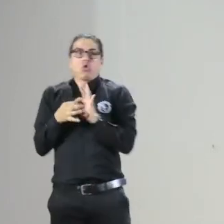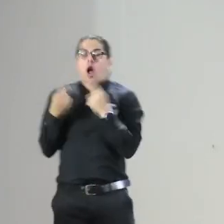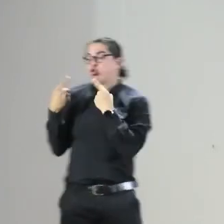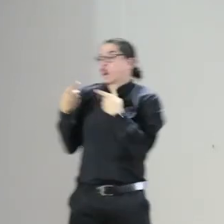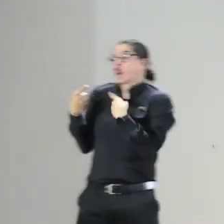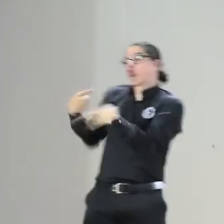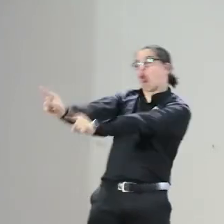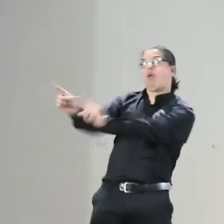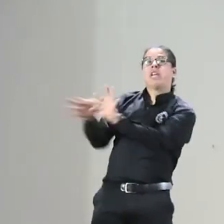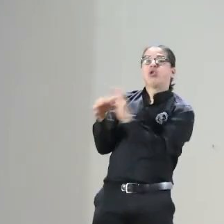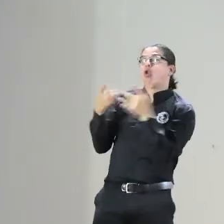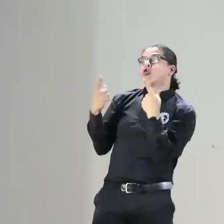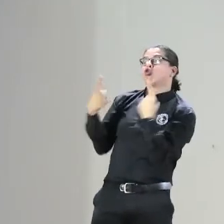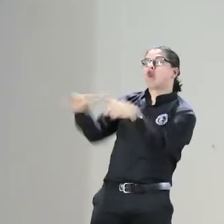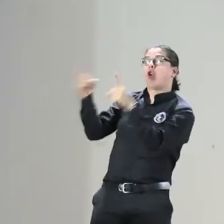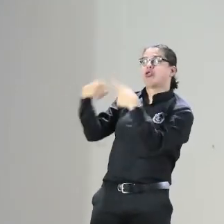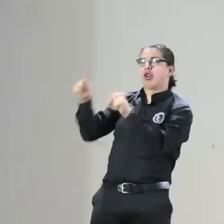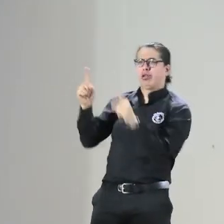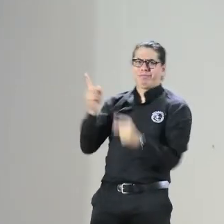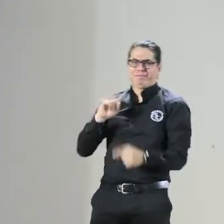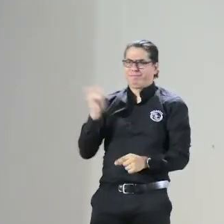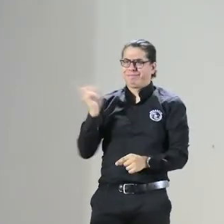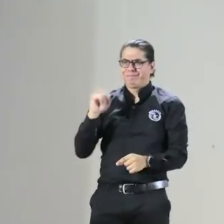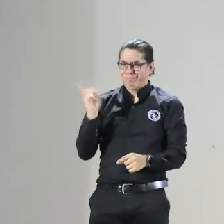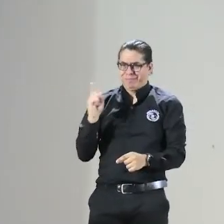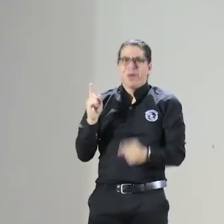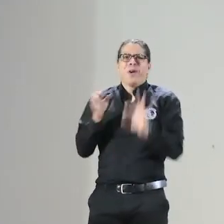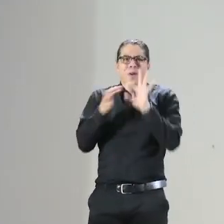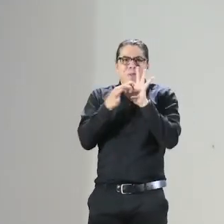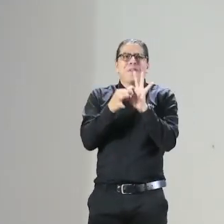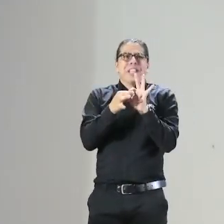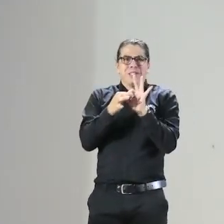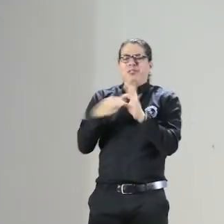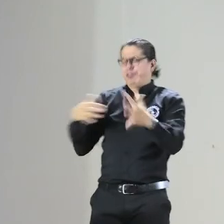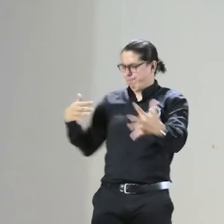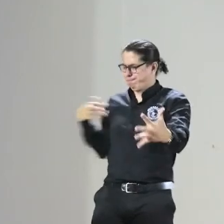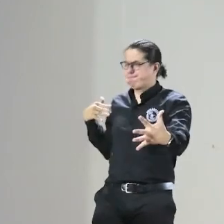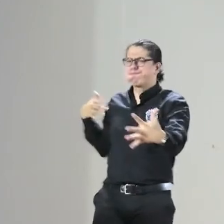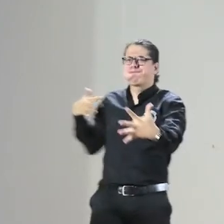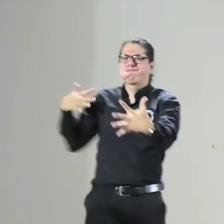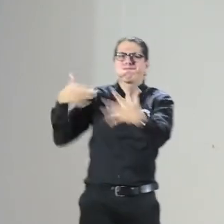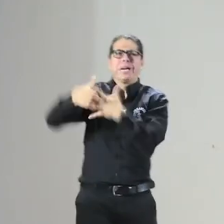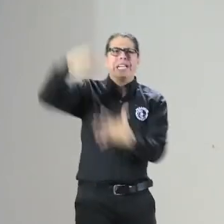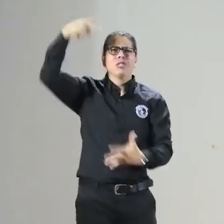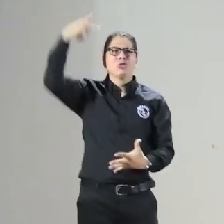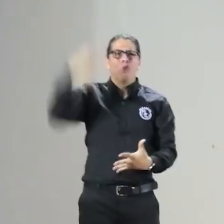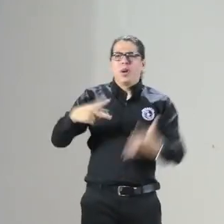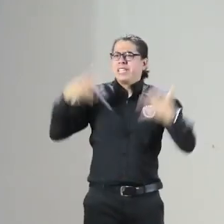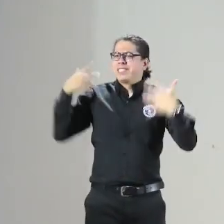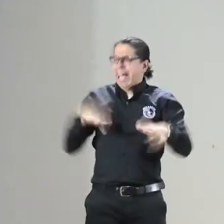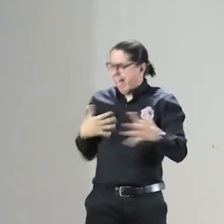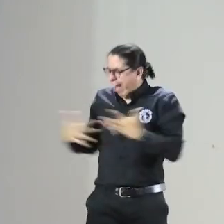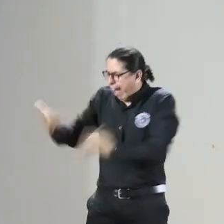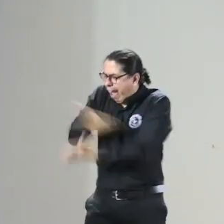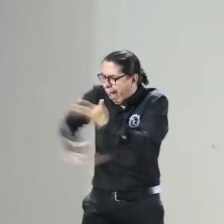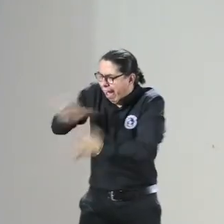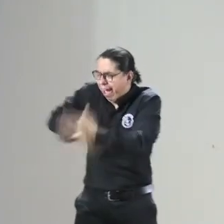pero significa que FNASCOR lo hizo y es el código de FNASCOR no FNASCOR tiene una